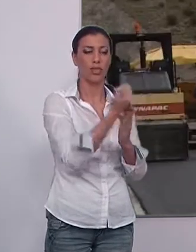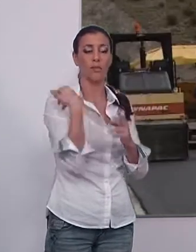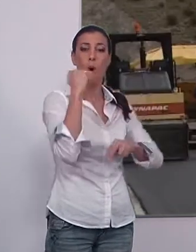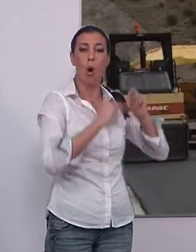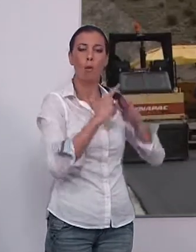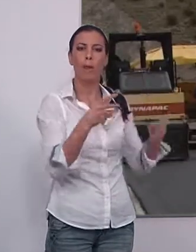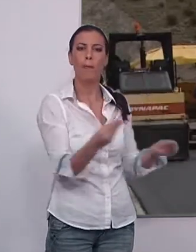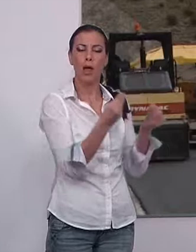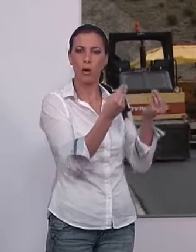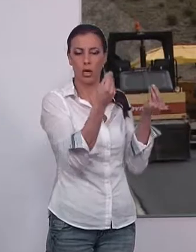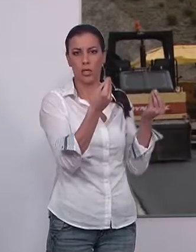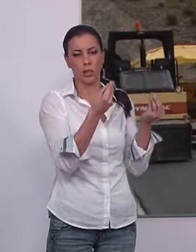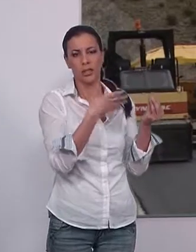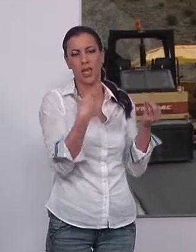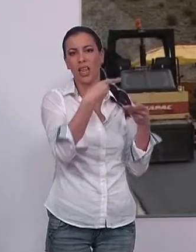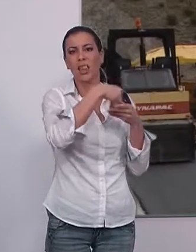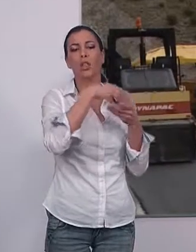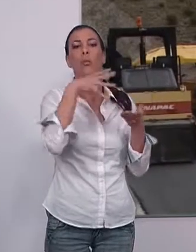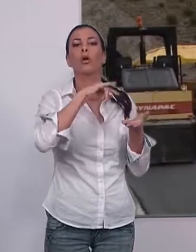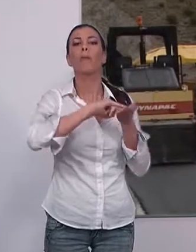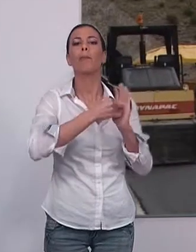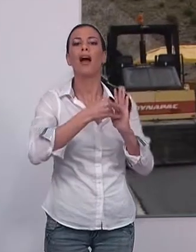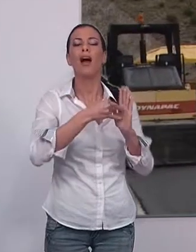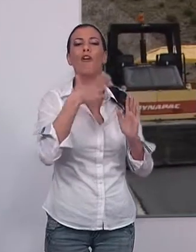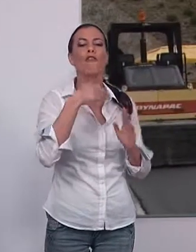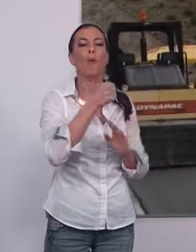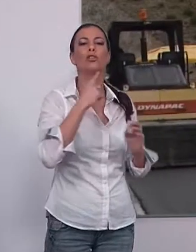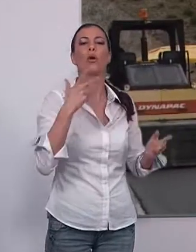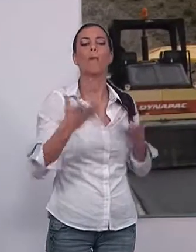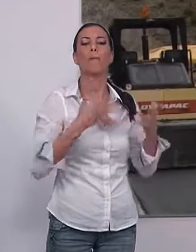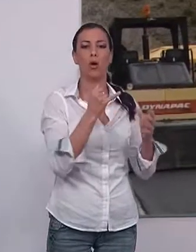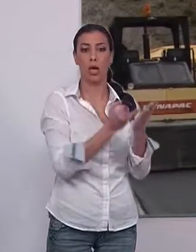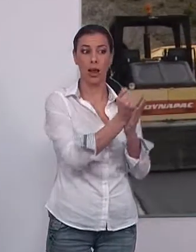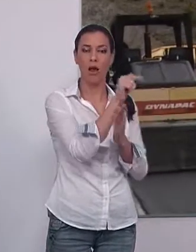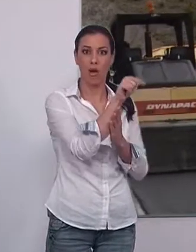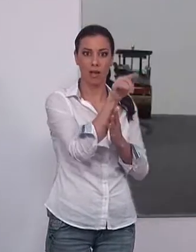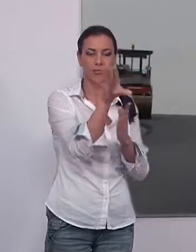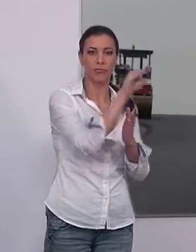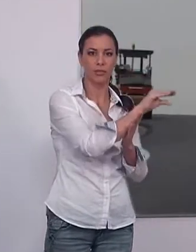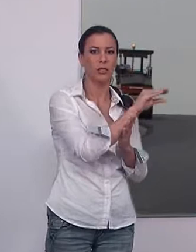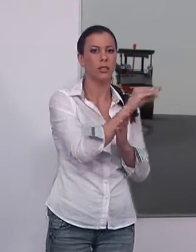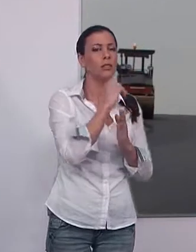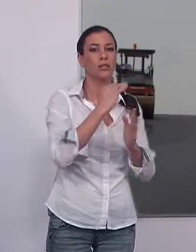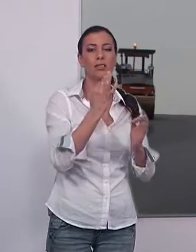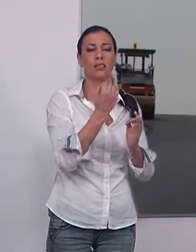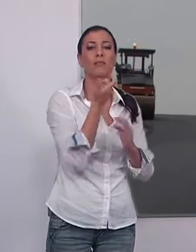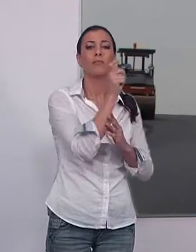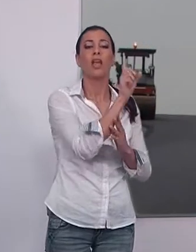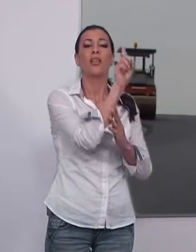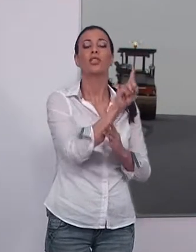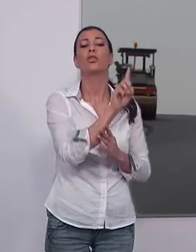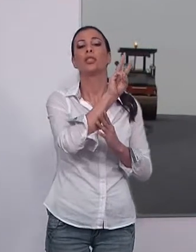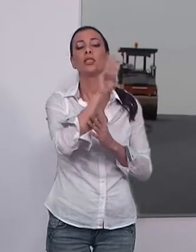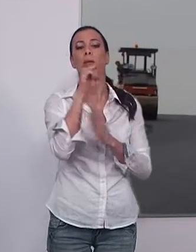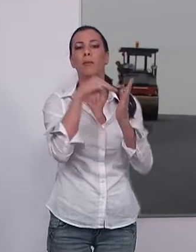La obra de mejora se va a enmarcar dentro del plan de fomento del empleo agrario. La mayor inversión, con un importe de